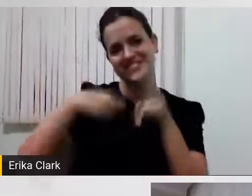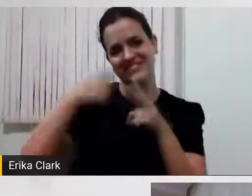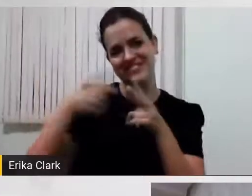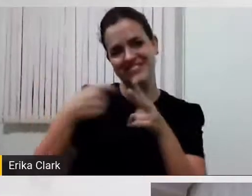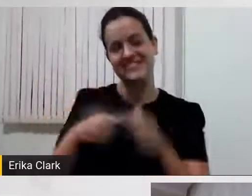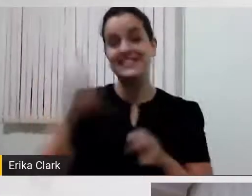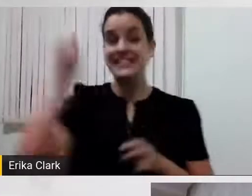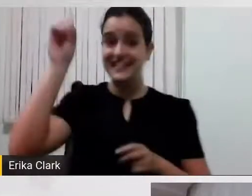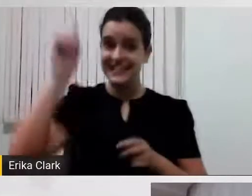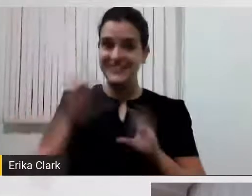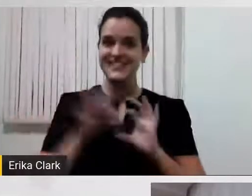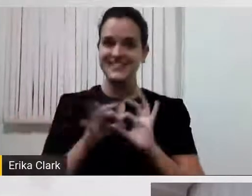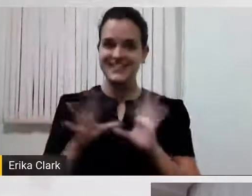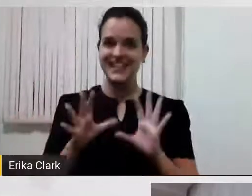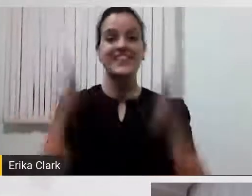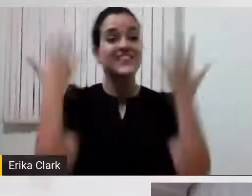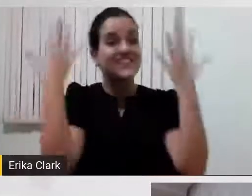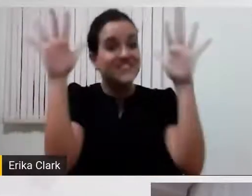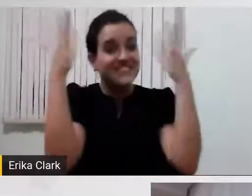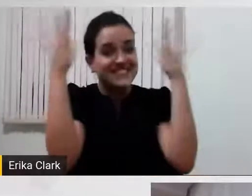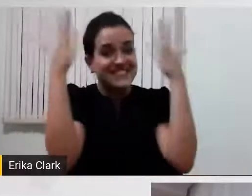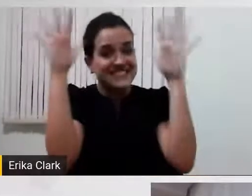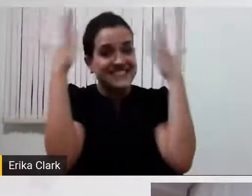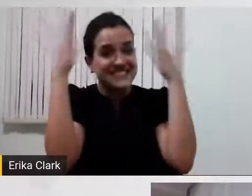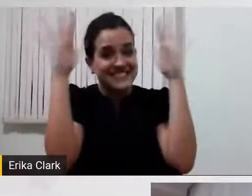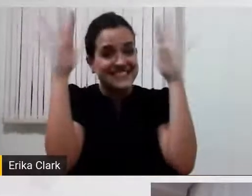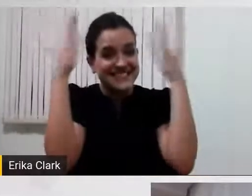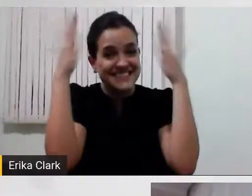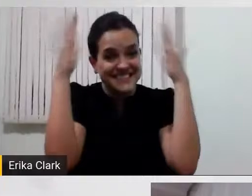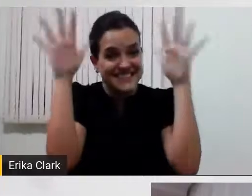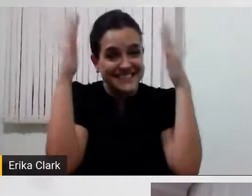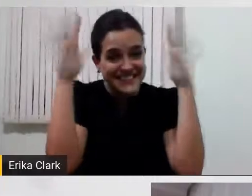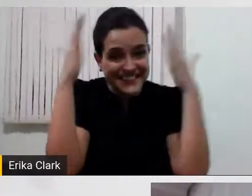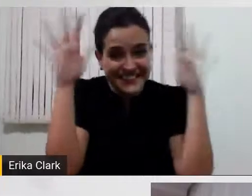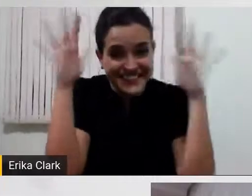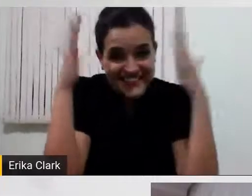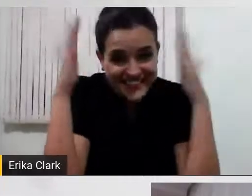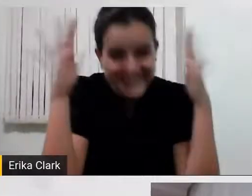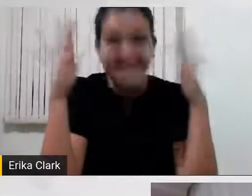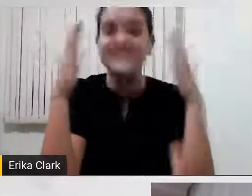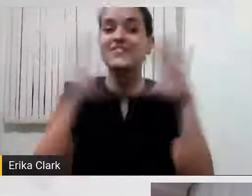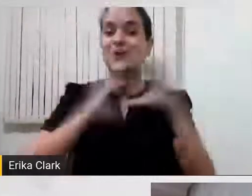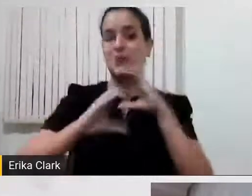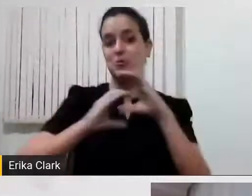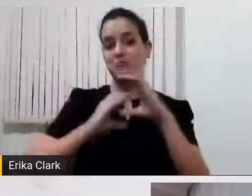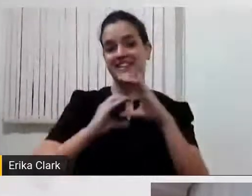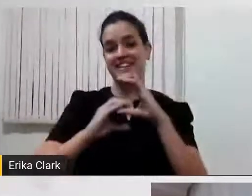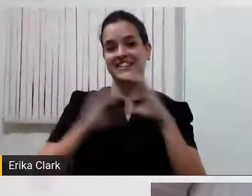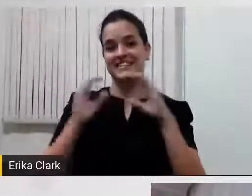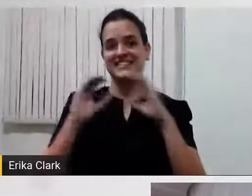E viva a comunicação alternativa, né, Sônia? Viva e viva! Tchau! Tchau!